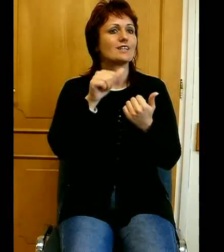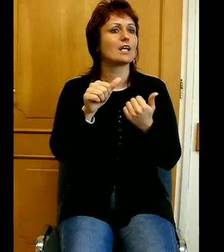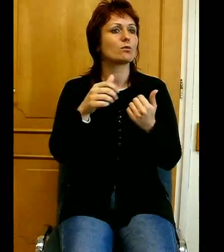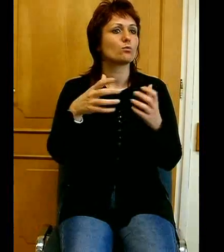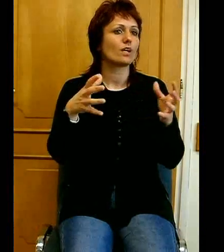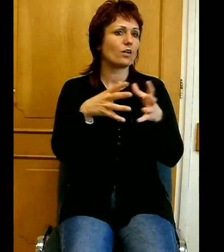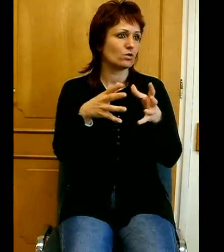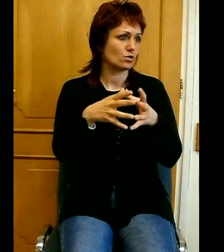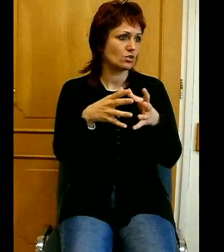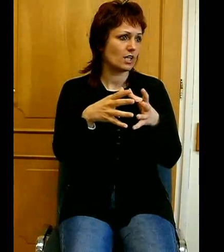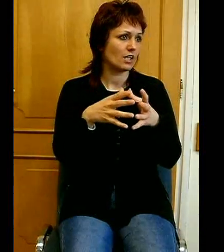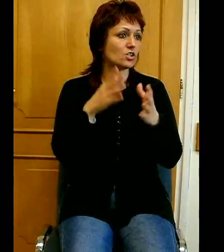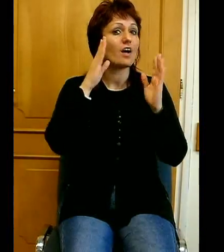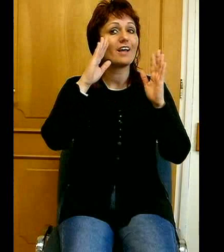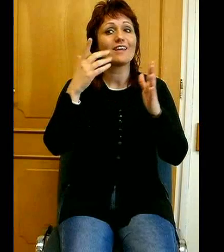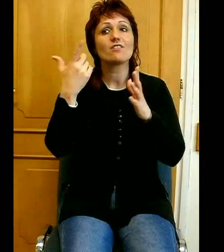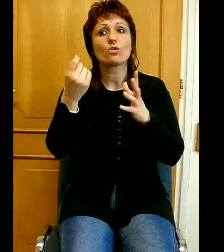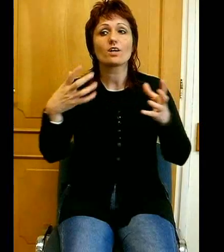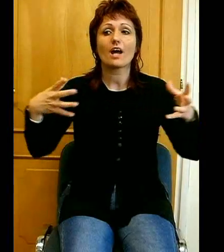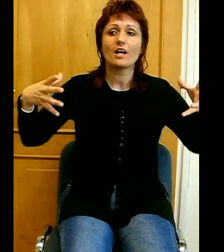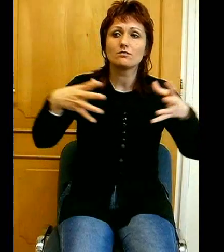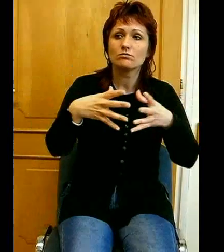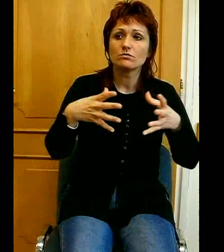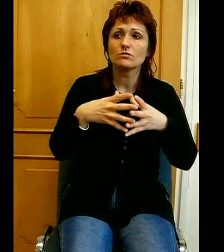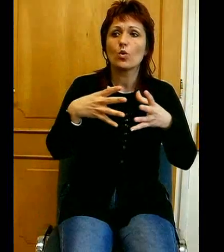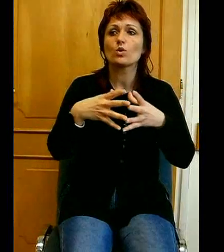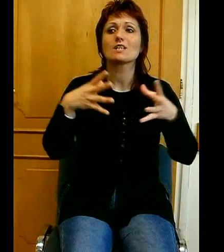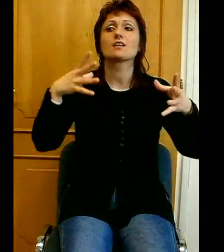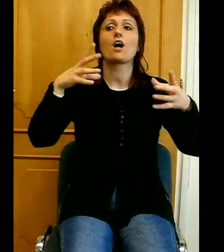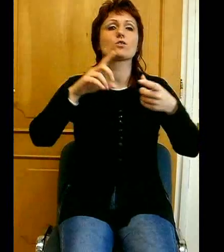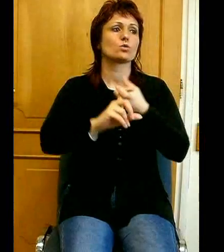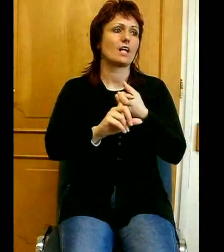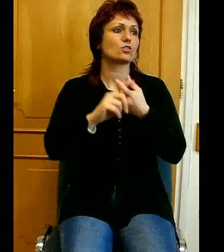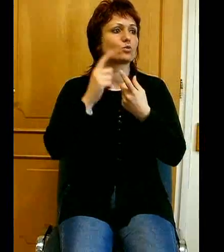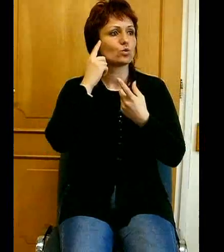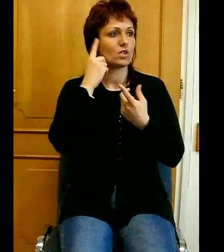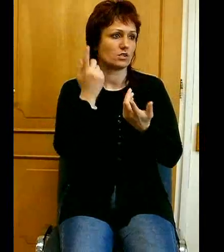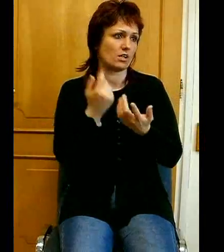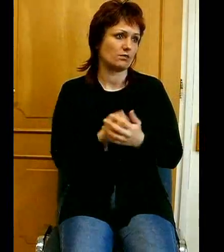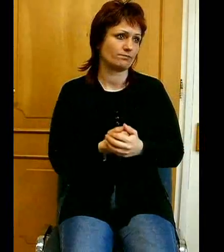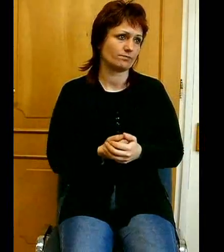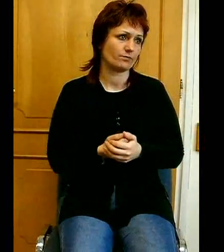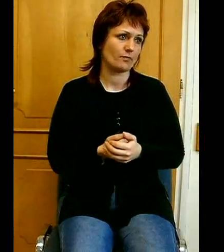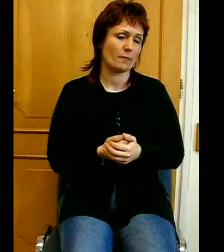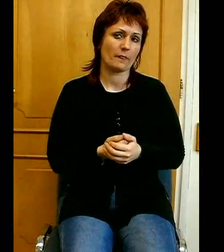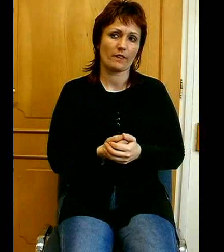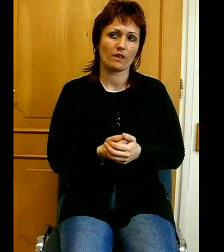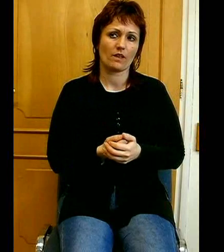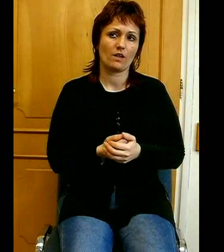és a hígyőtjával az összetartozást tudatán. Ilyen őt ezért imádkozunk, legyen már ez az